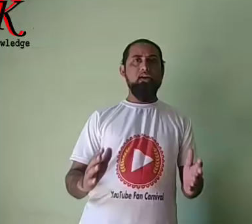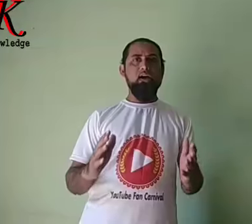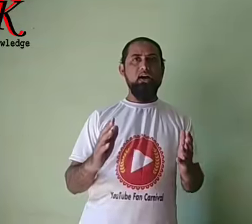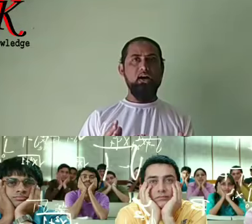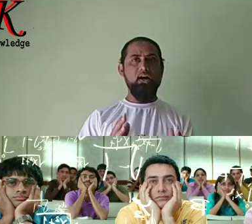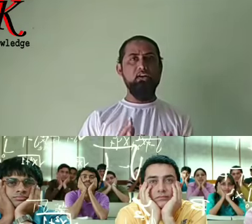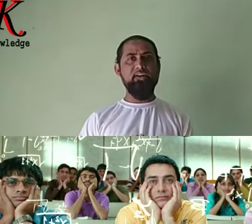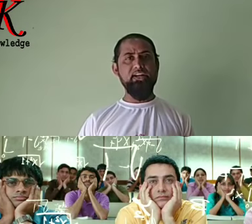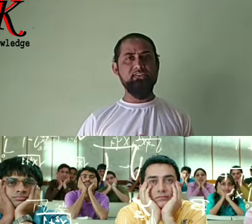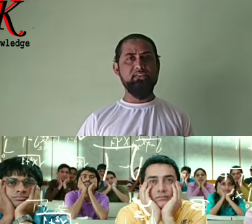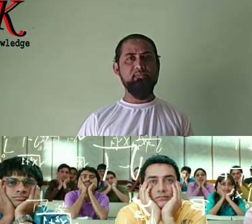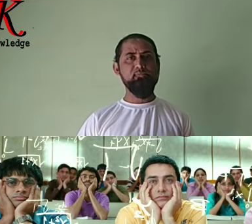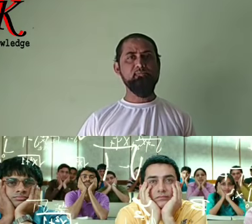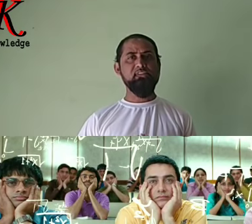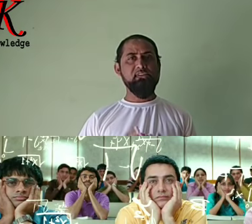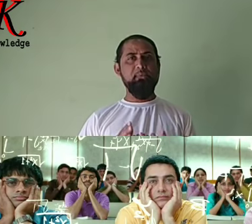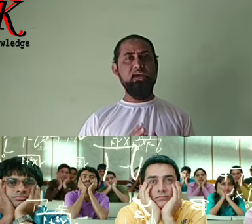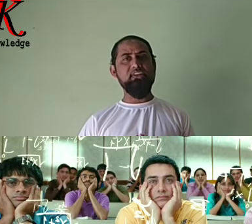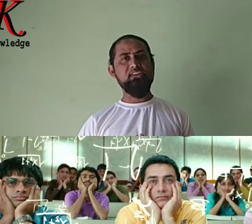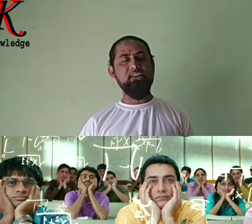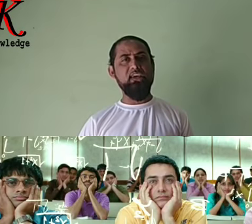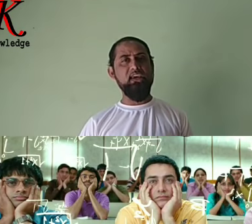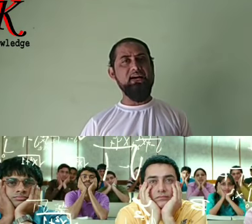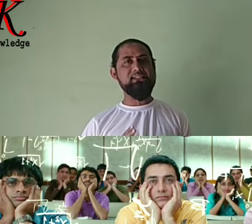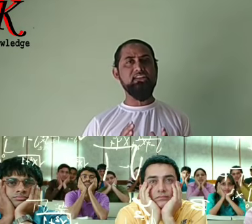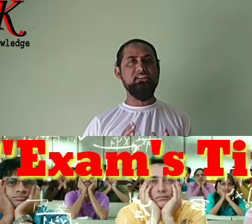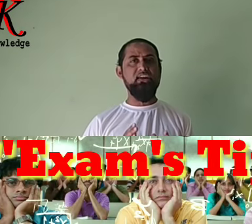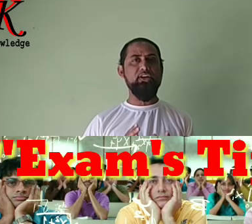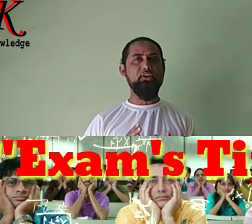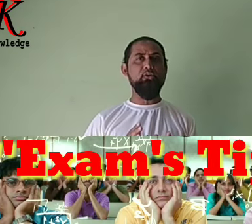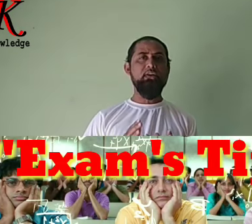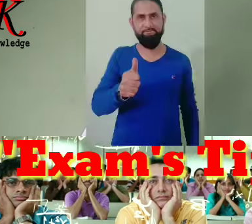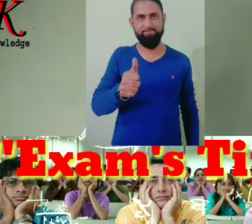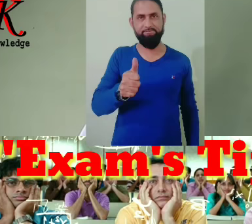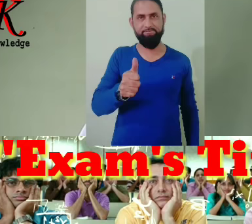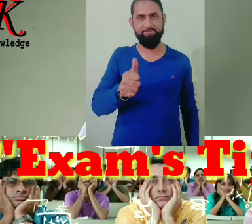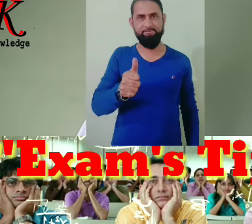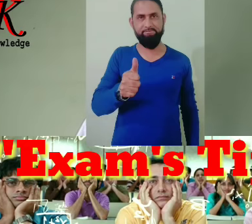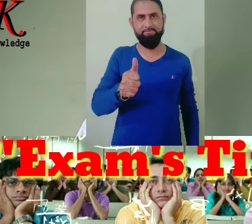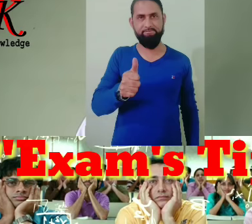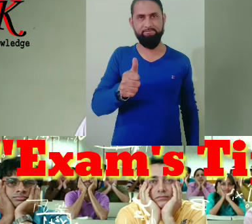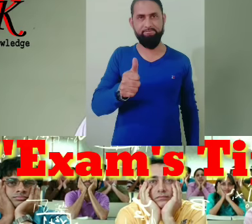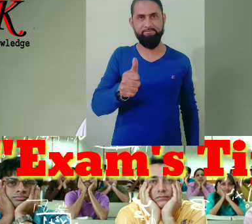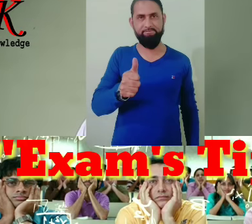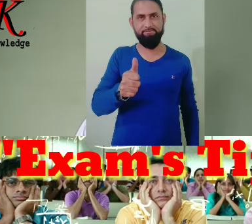हलो फ्रेंड्स मैं एम जे सिद्धी की आज की इस नए वीडियो एक्जाम्स टिप में आपका असाधत करता हूँ